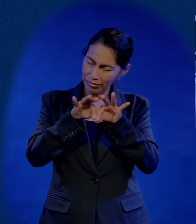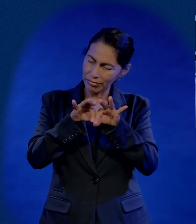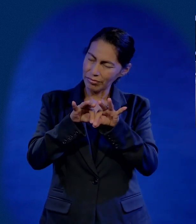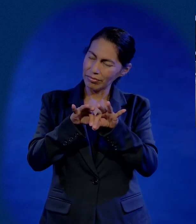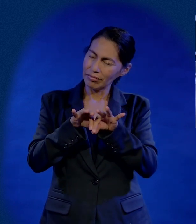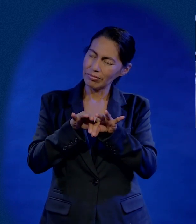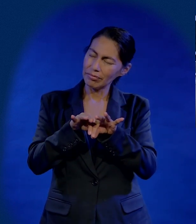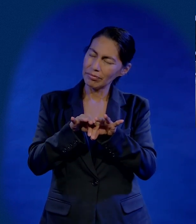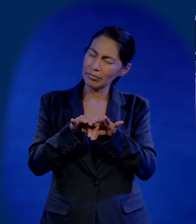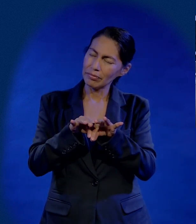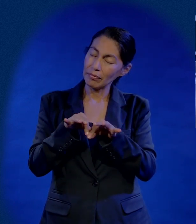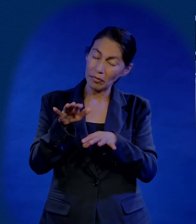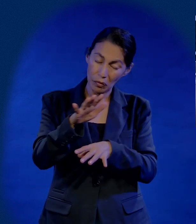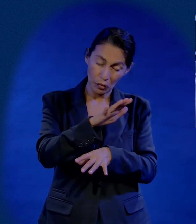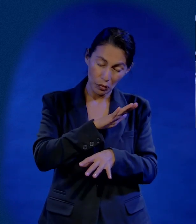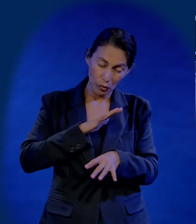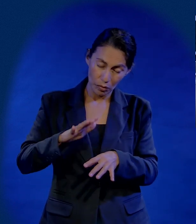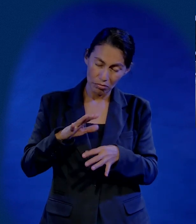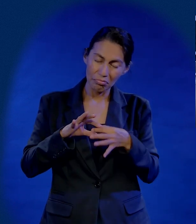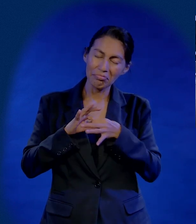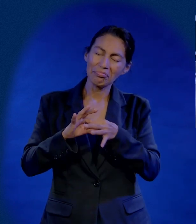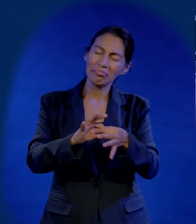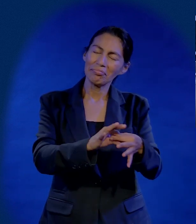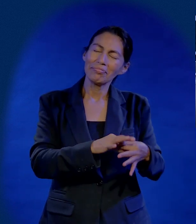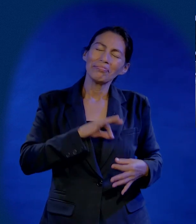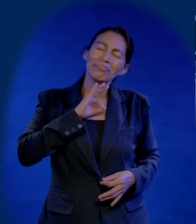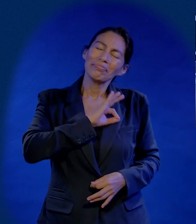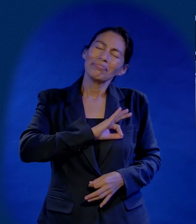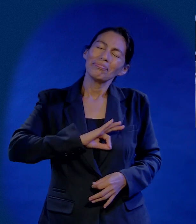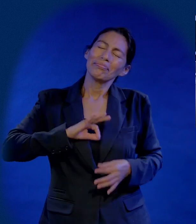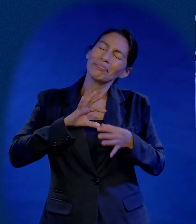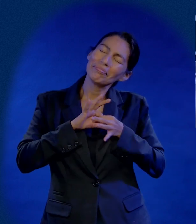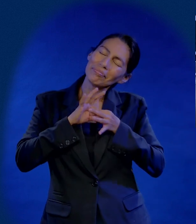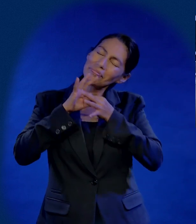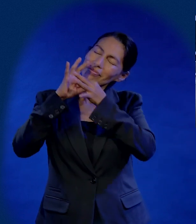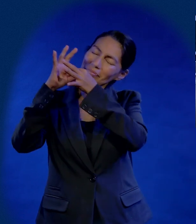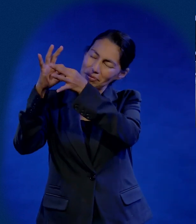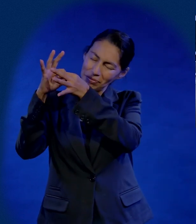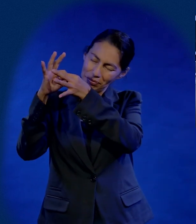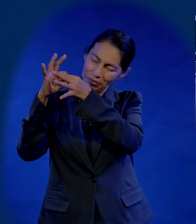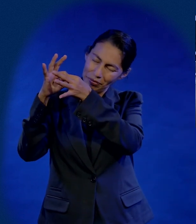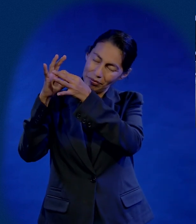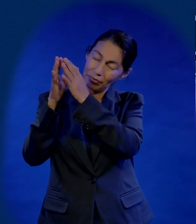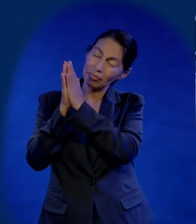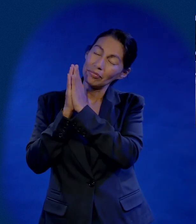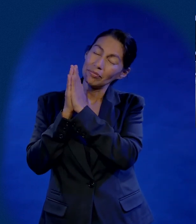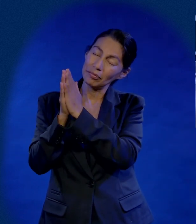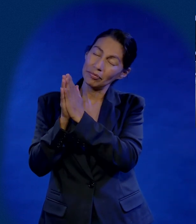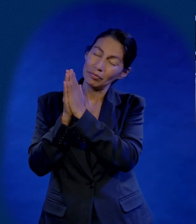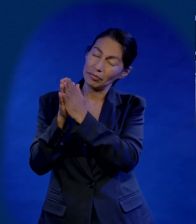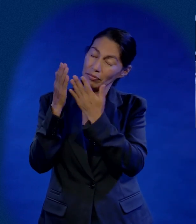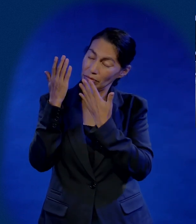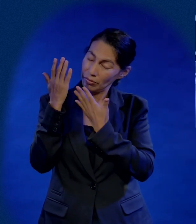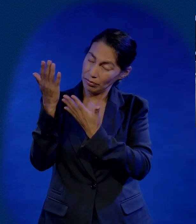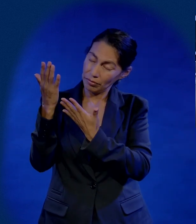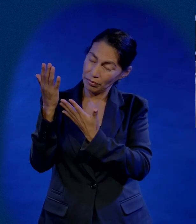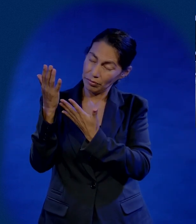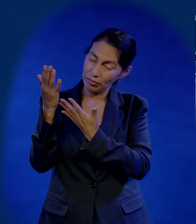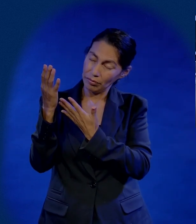íntegros Y a enfocarnos En lo importante Enfocarnos En lo importante Para que de esa forma Seamos felices Seamos felices En